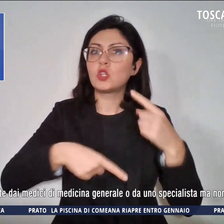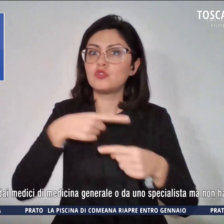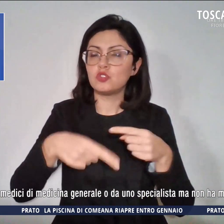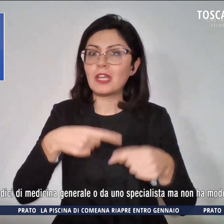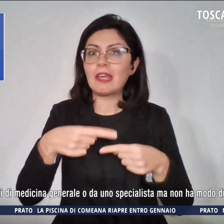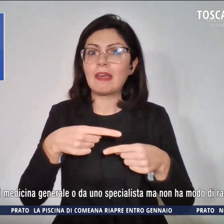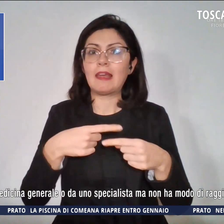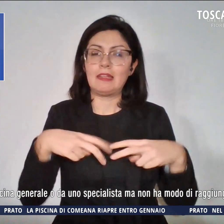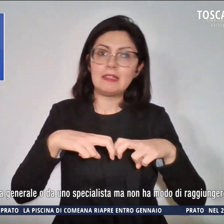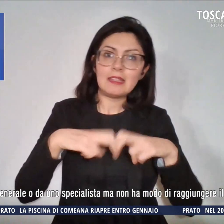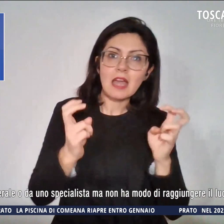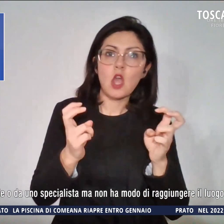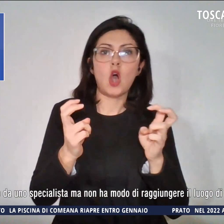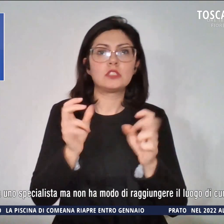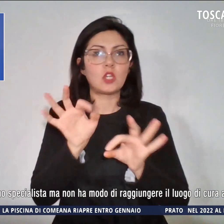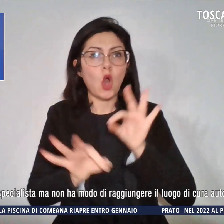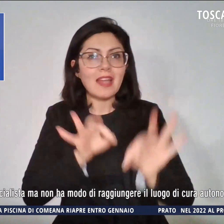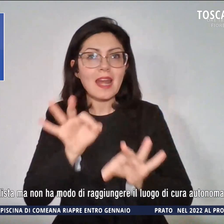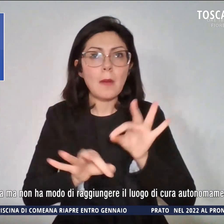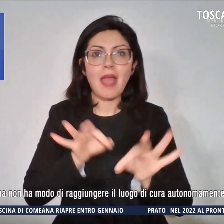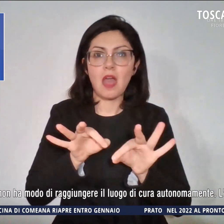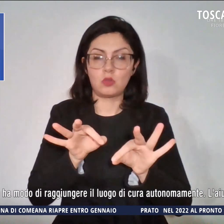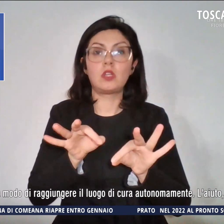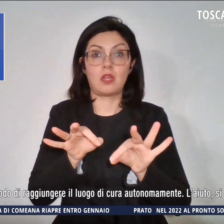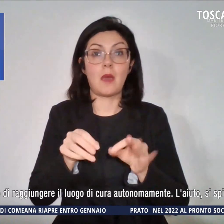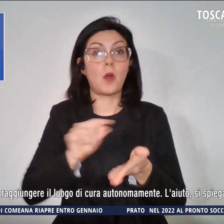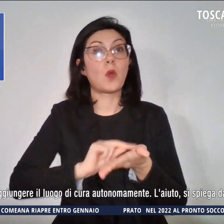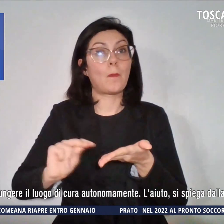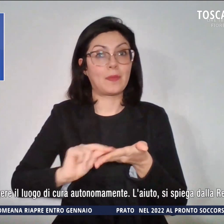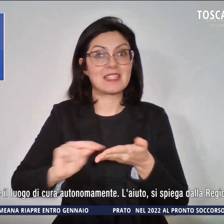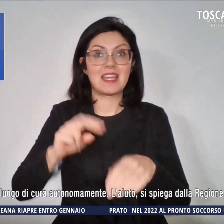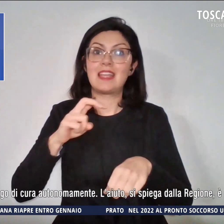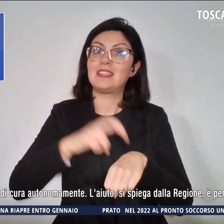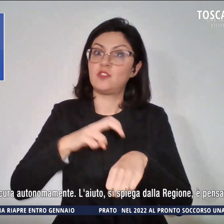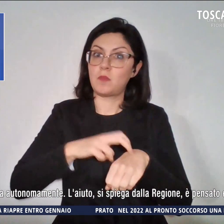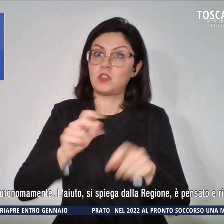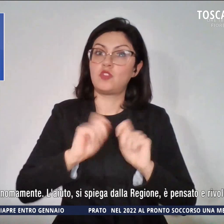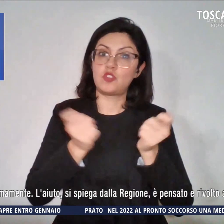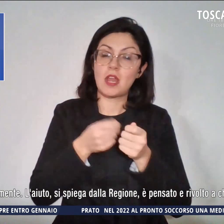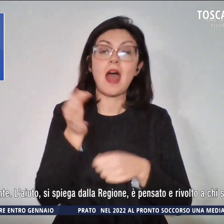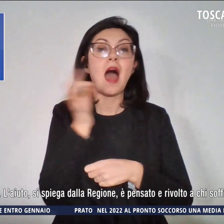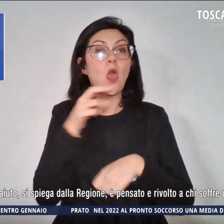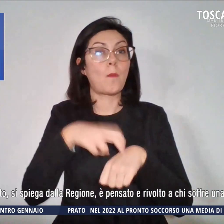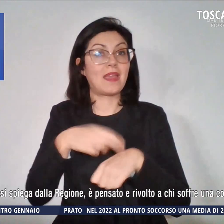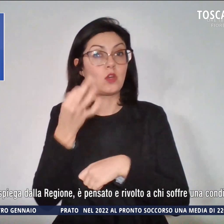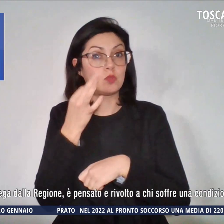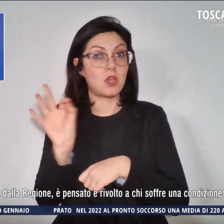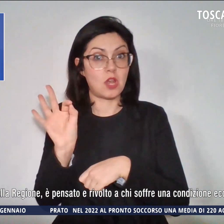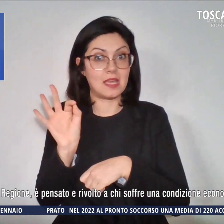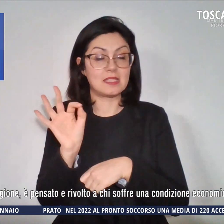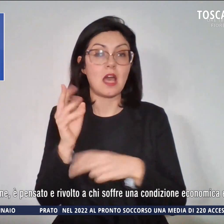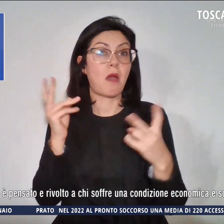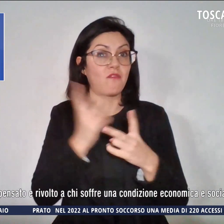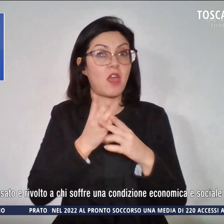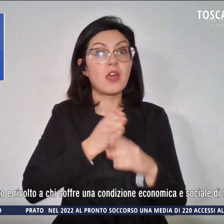prescritte dai medici di medicina generale o da uno specialista, ma non ha modo di raggiungere il luogo